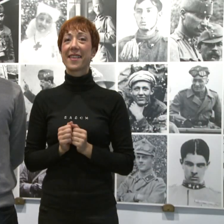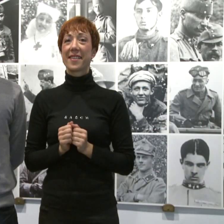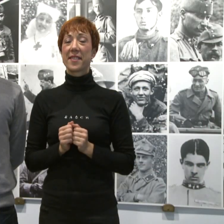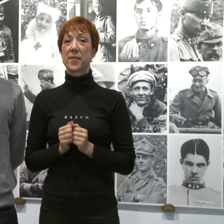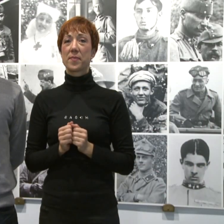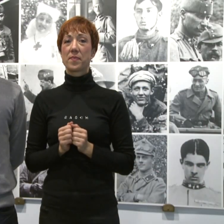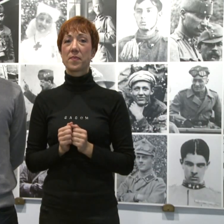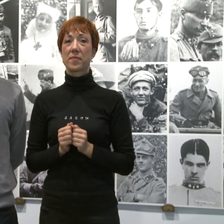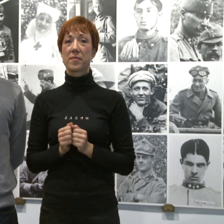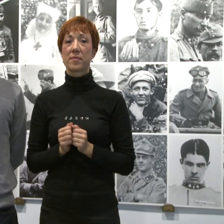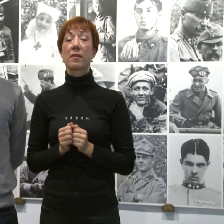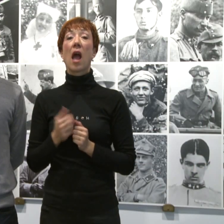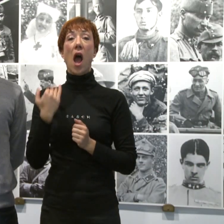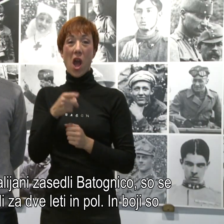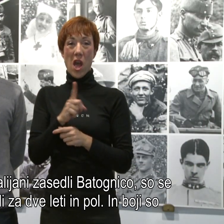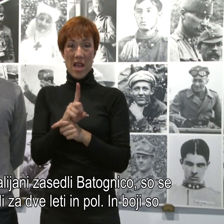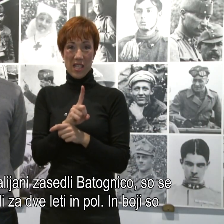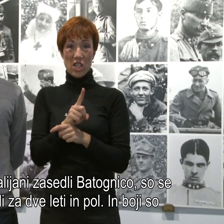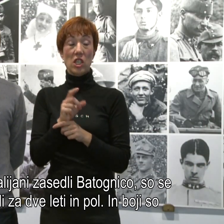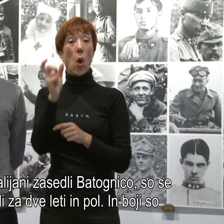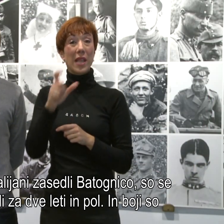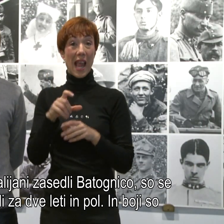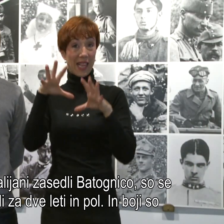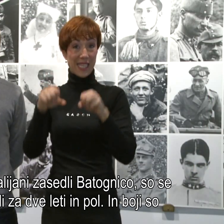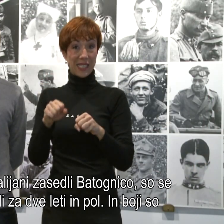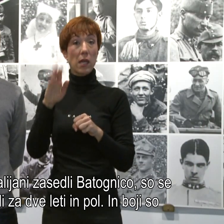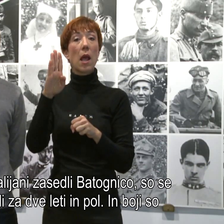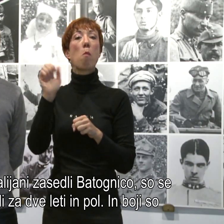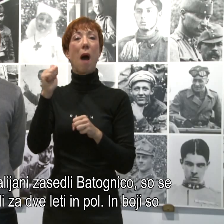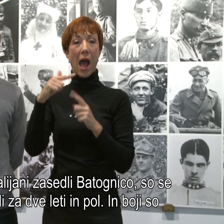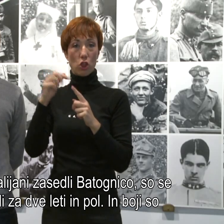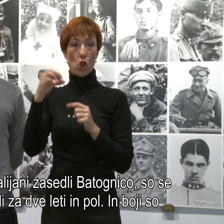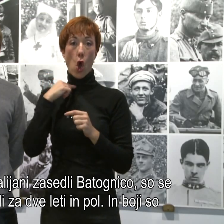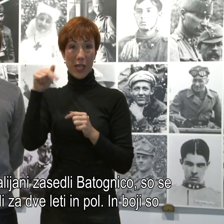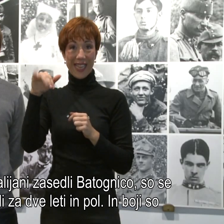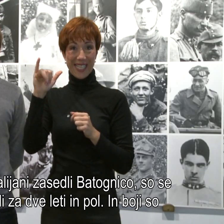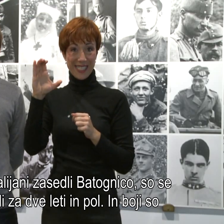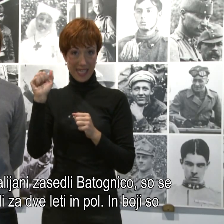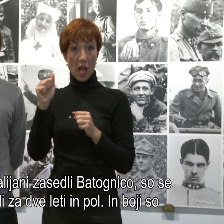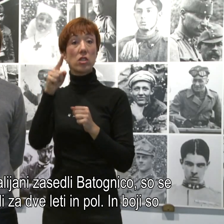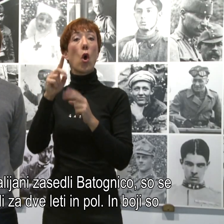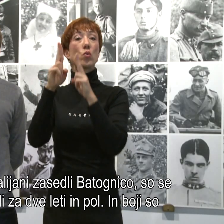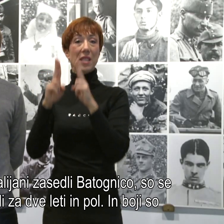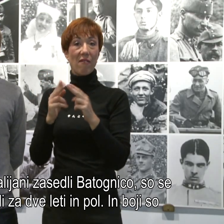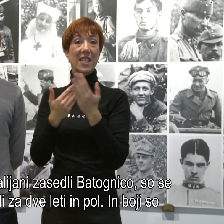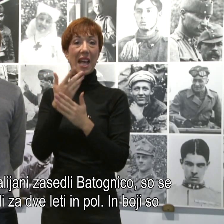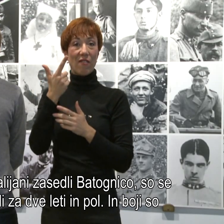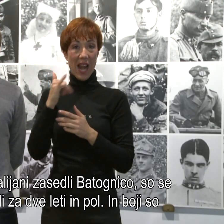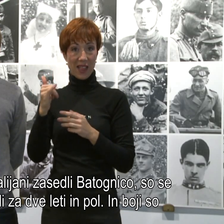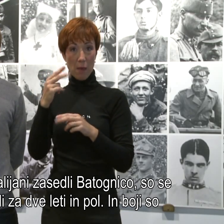ko so italijani zasedli Batognico, so se ustavili za dve leti pa pol in boji so